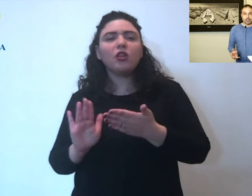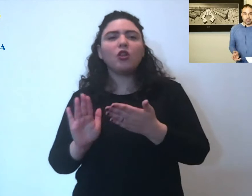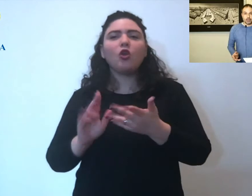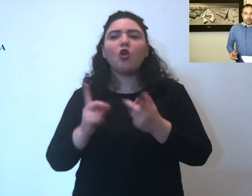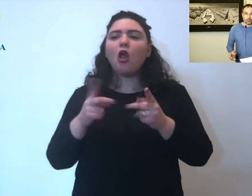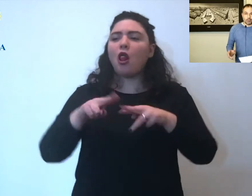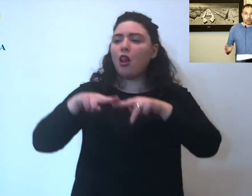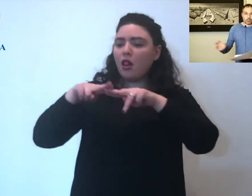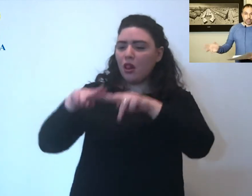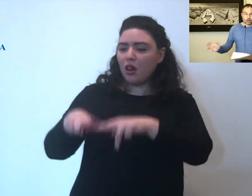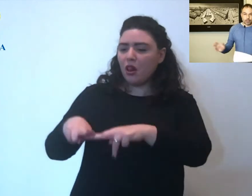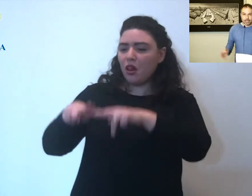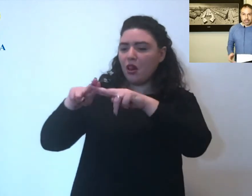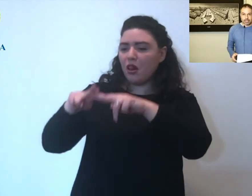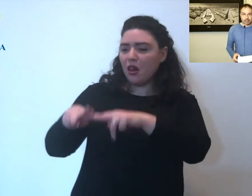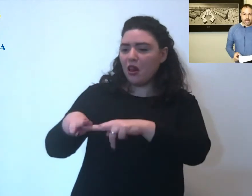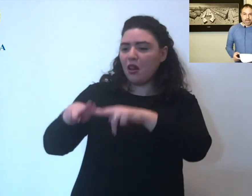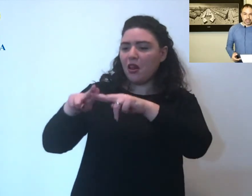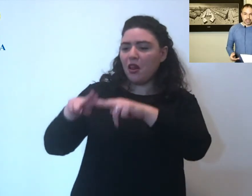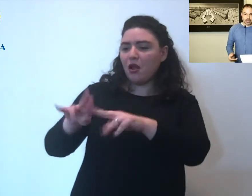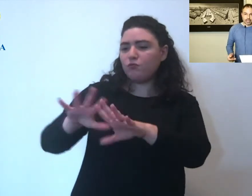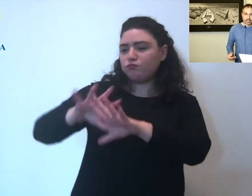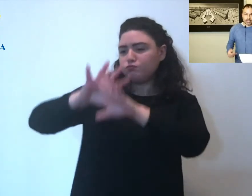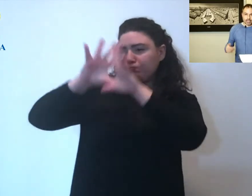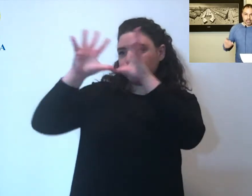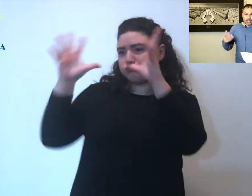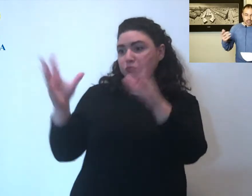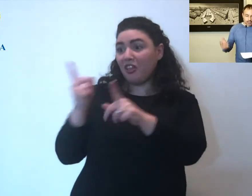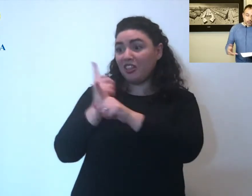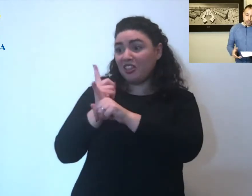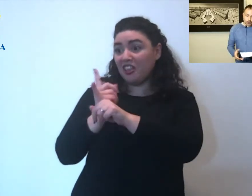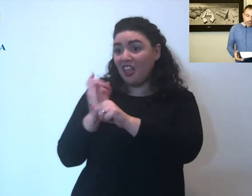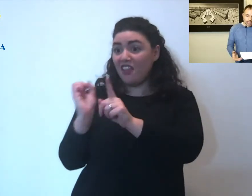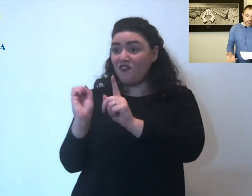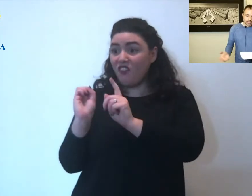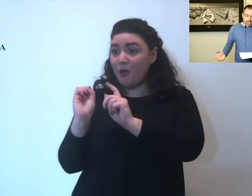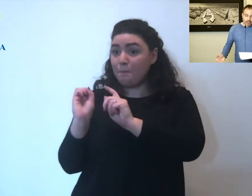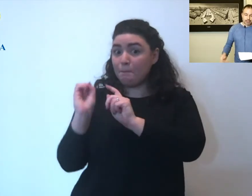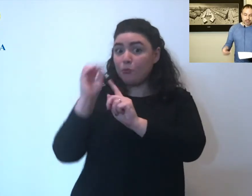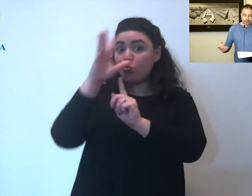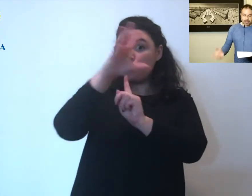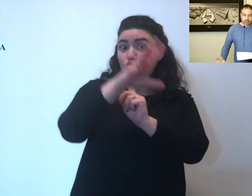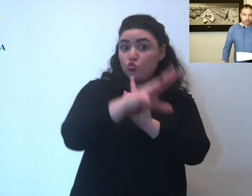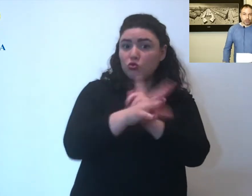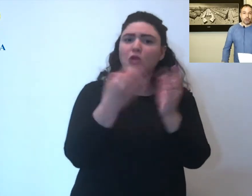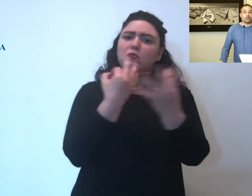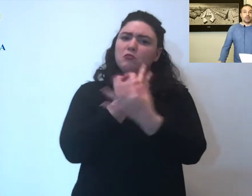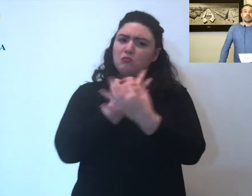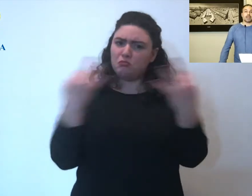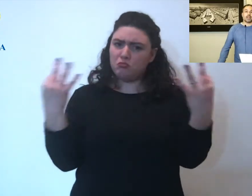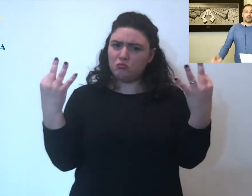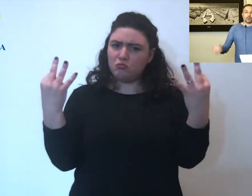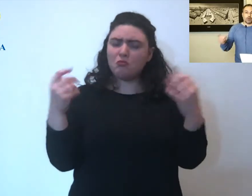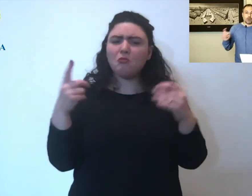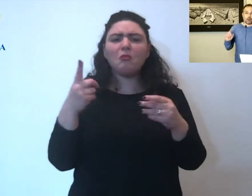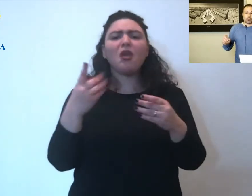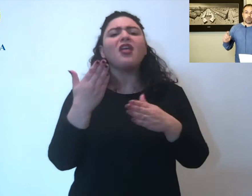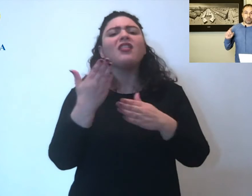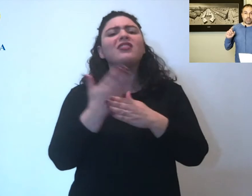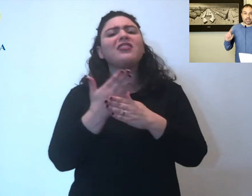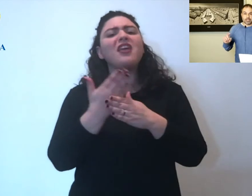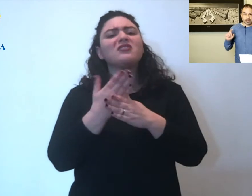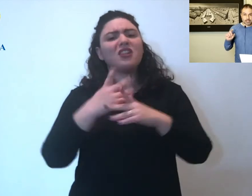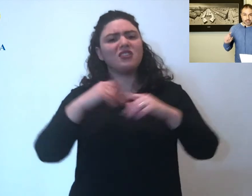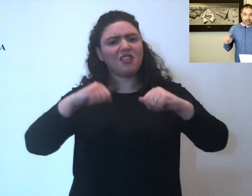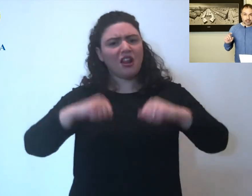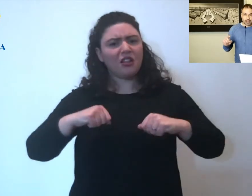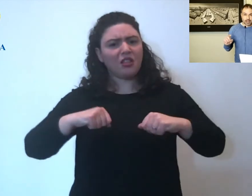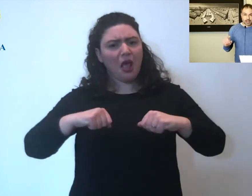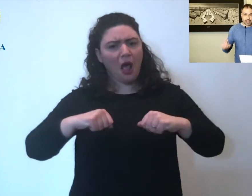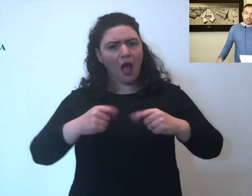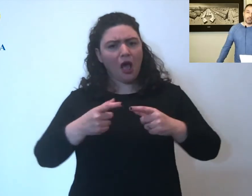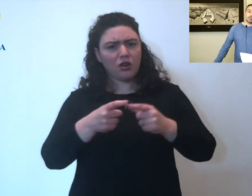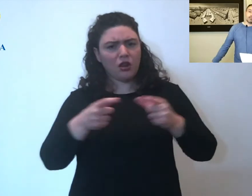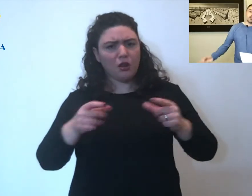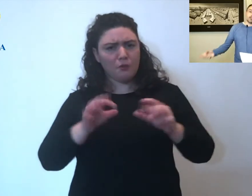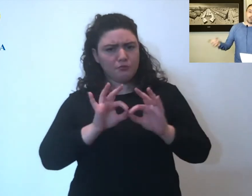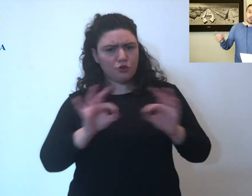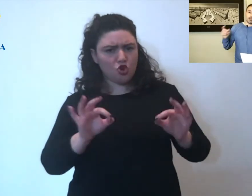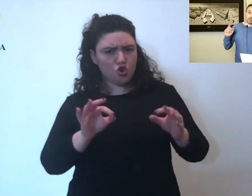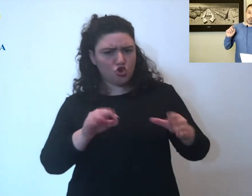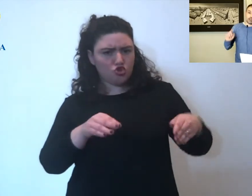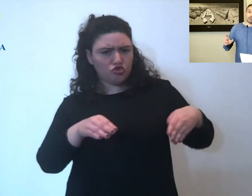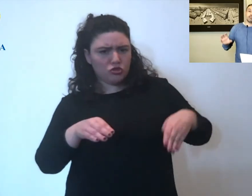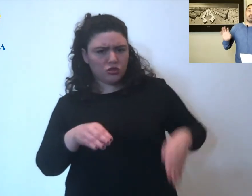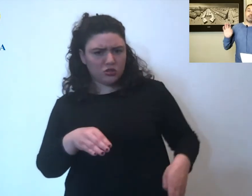anche un po' di roba lì da parte che devono buttare via perfetto prendono la loro tessera sanitaria